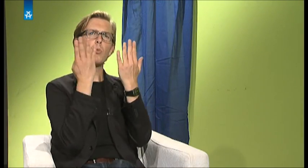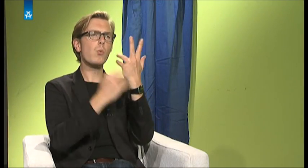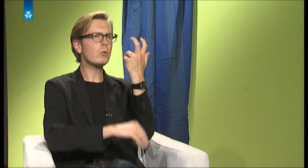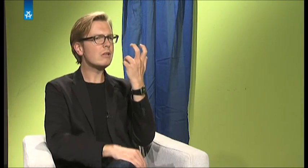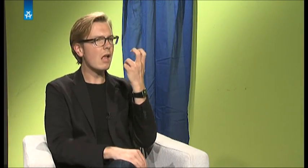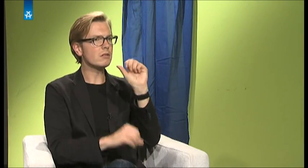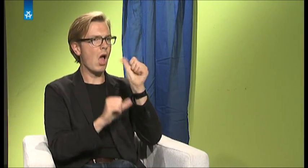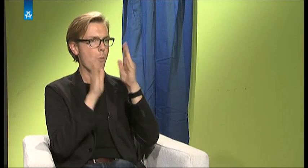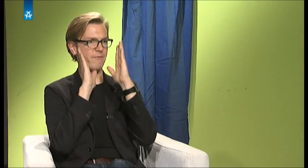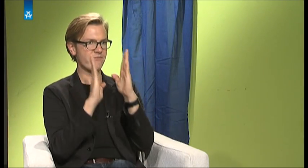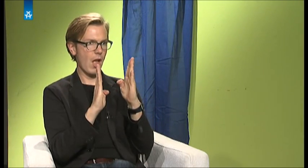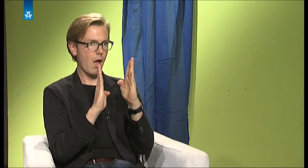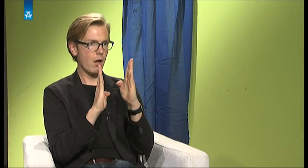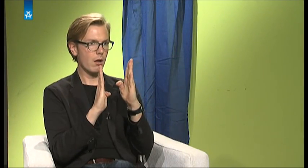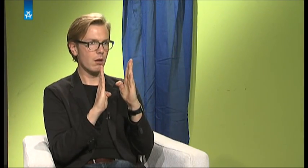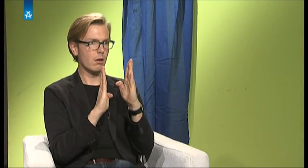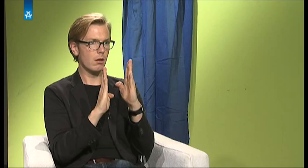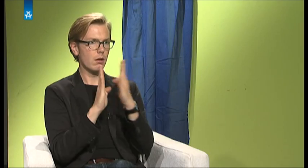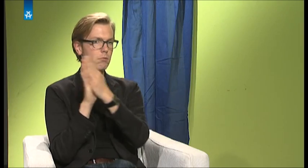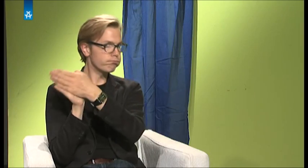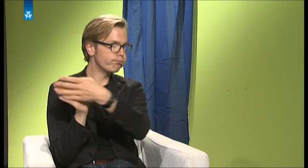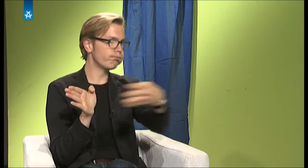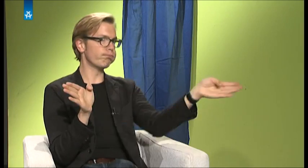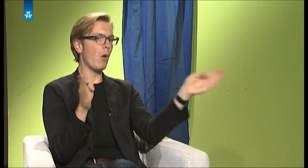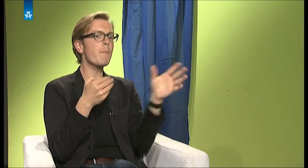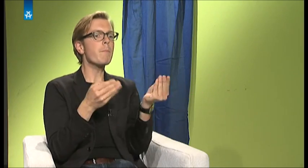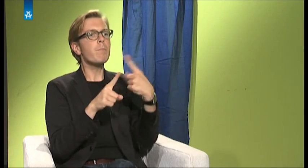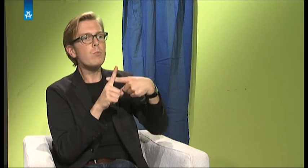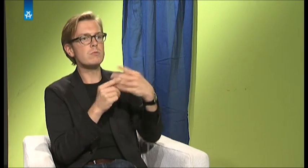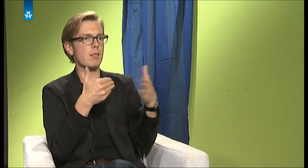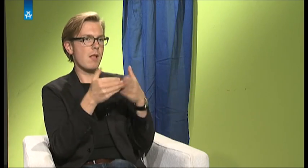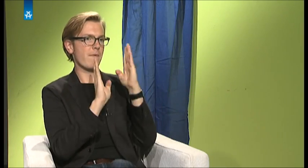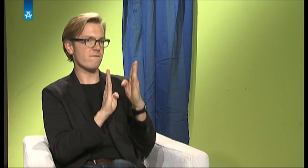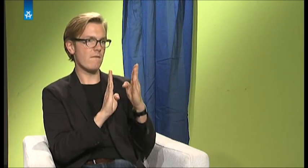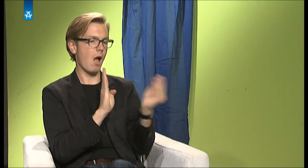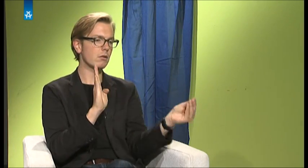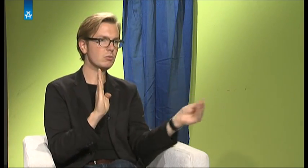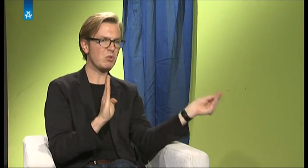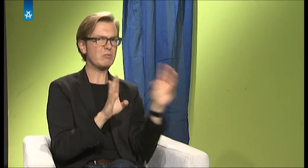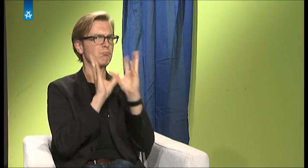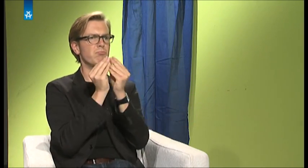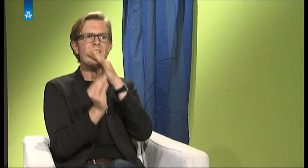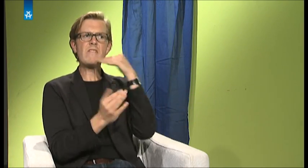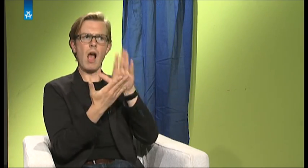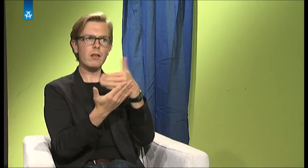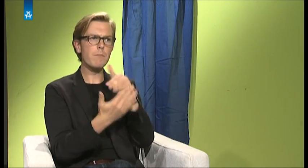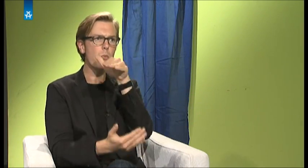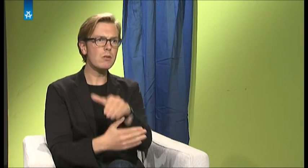Hauptfächer mit einem ganz großen Spektrum, dazu auch noch viele Nebenfächer. Ich denke, es gibt viele Angebote, aber es sind